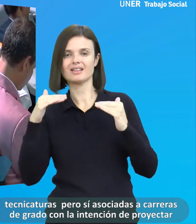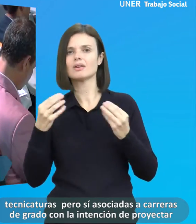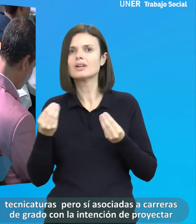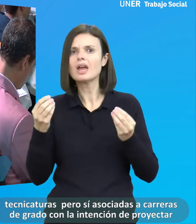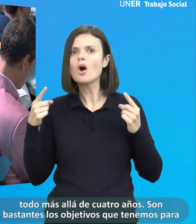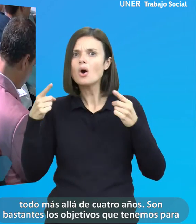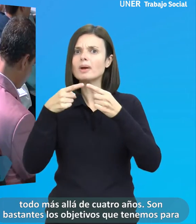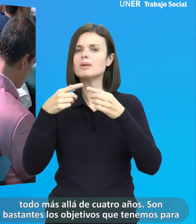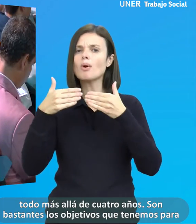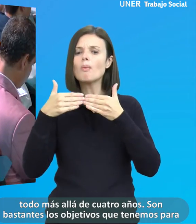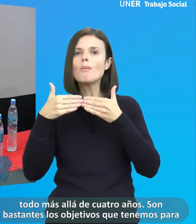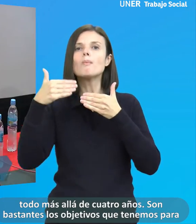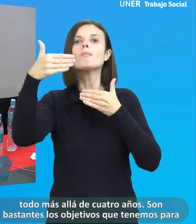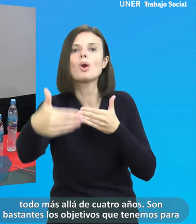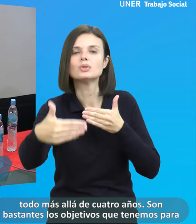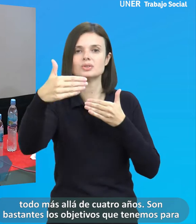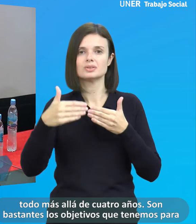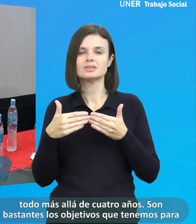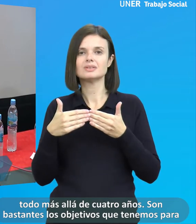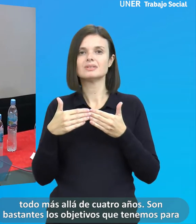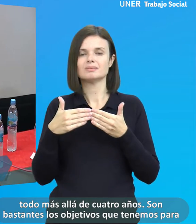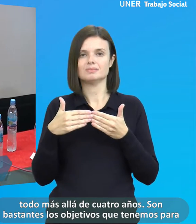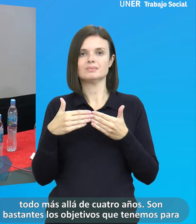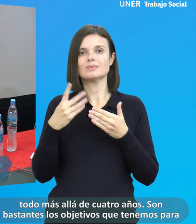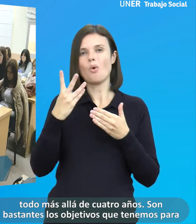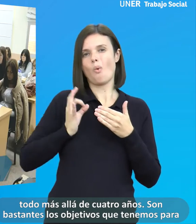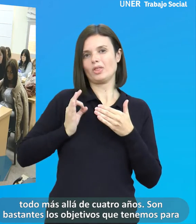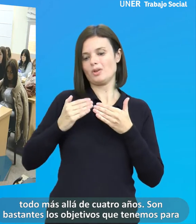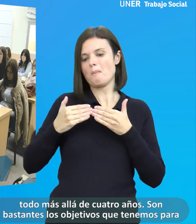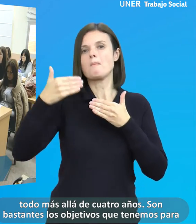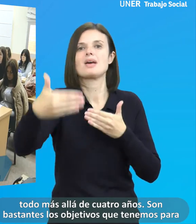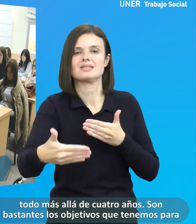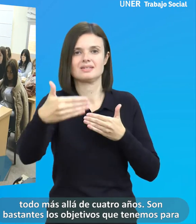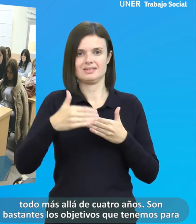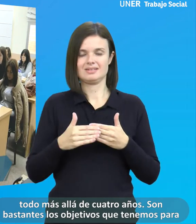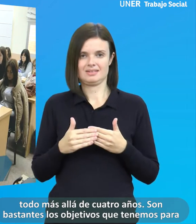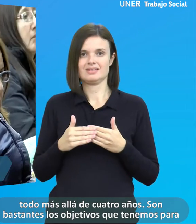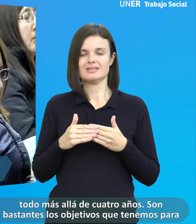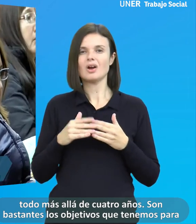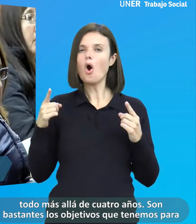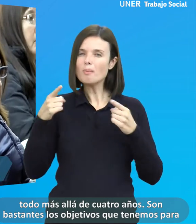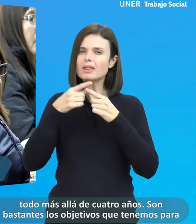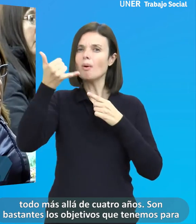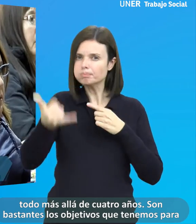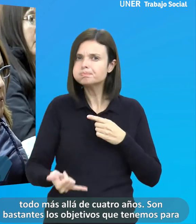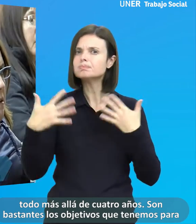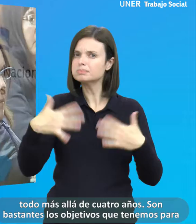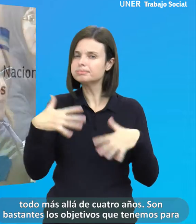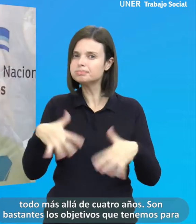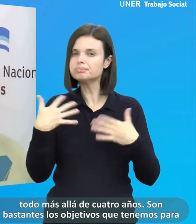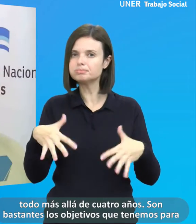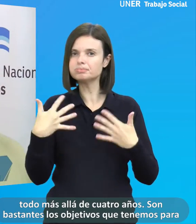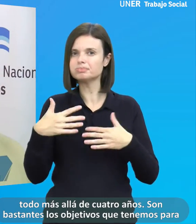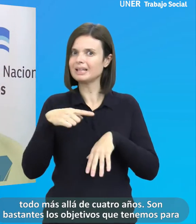con la intención de proyectar todo más allá de cuatro años. Son bastantes los objetivos